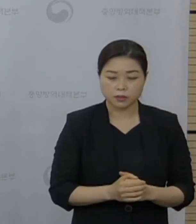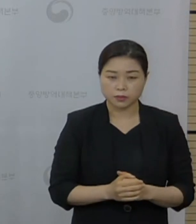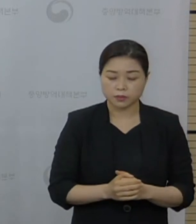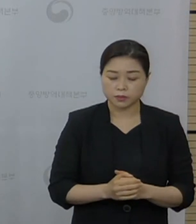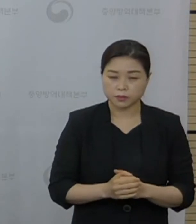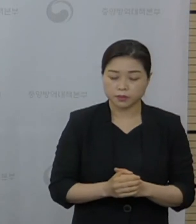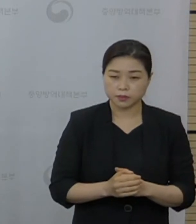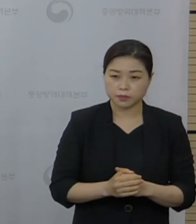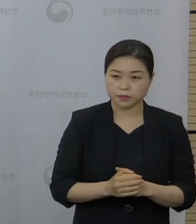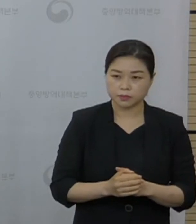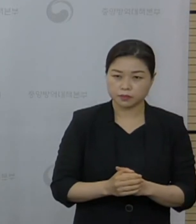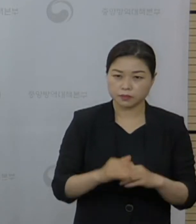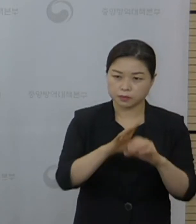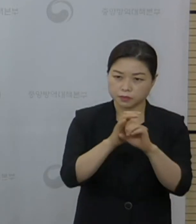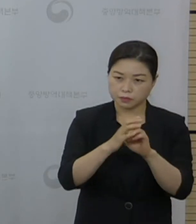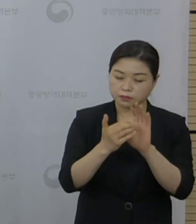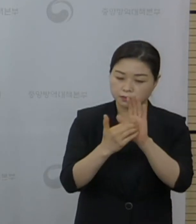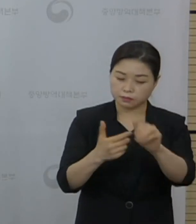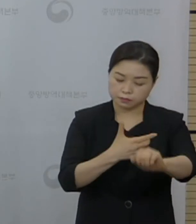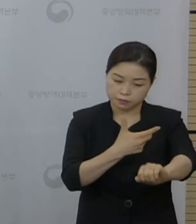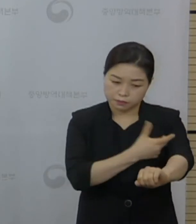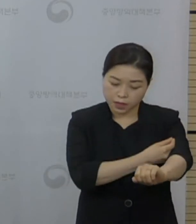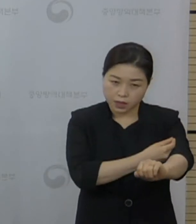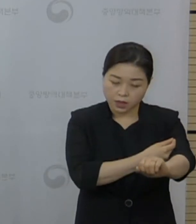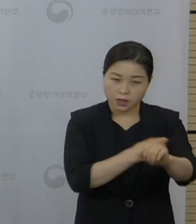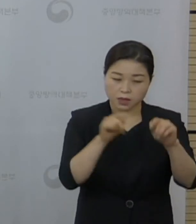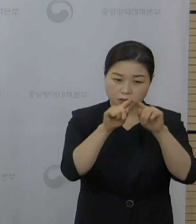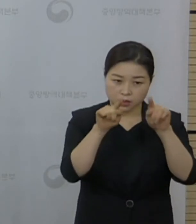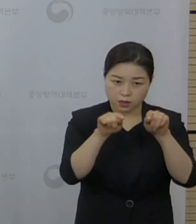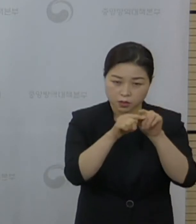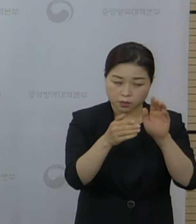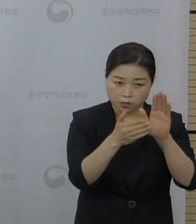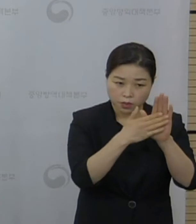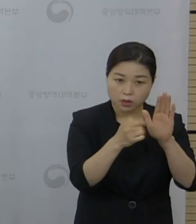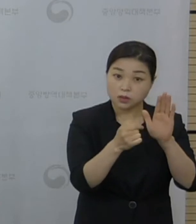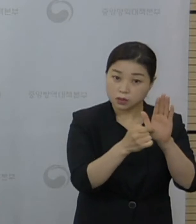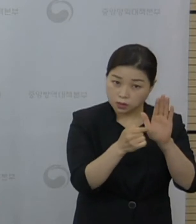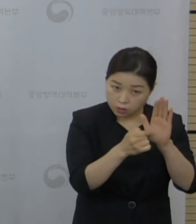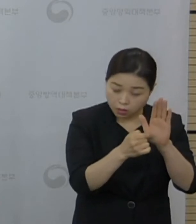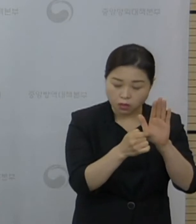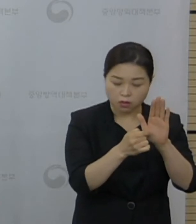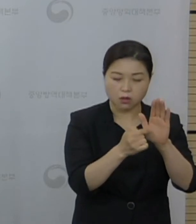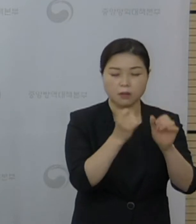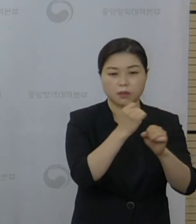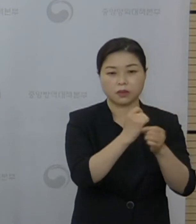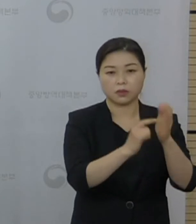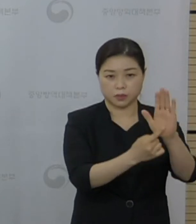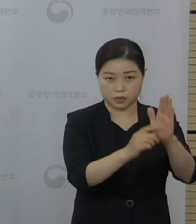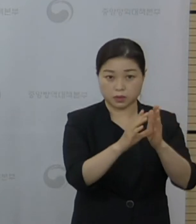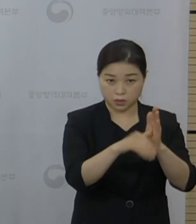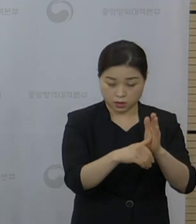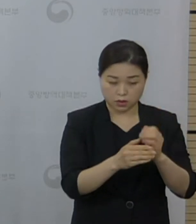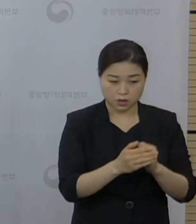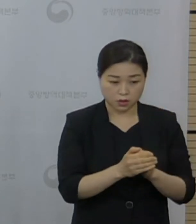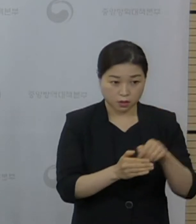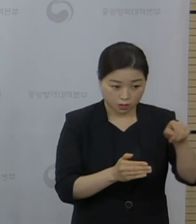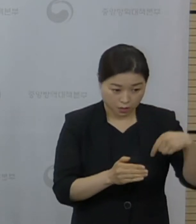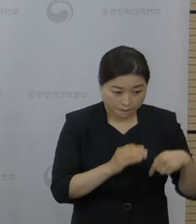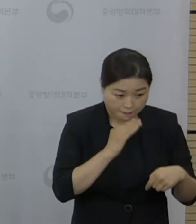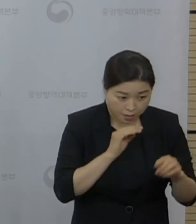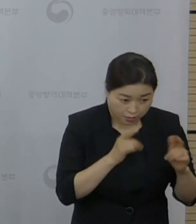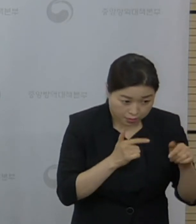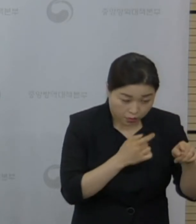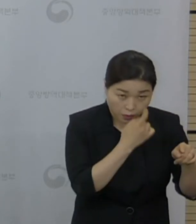이력을 증빙하는 목적으로도 사용하기 때문에 실제로 스티커를 발부할 때 본인 여부를 확인하고